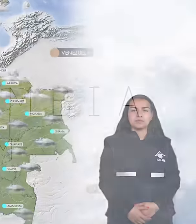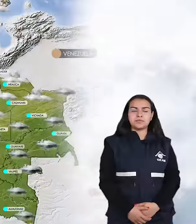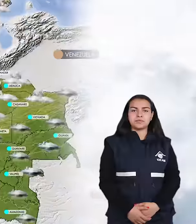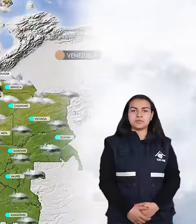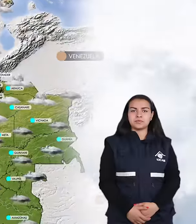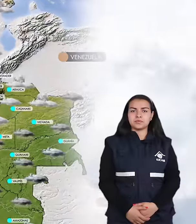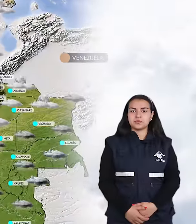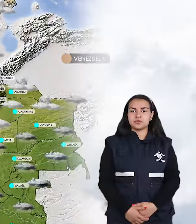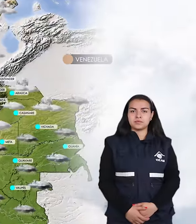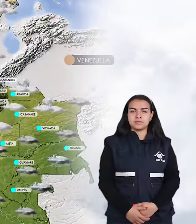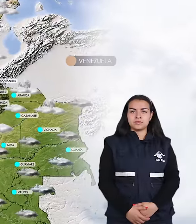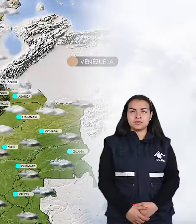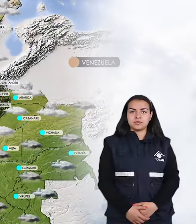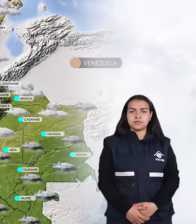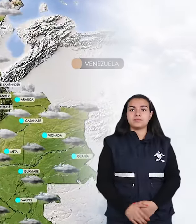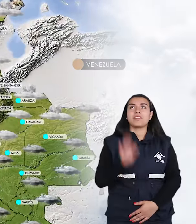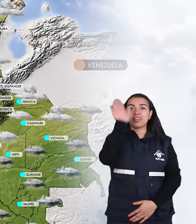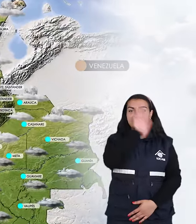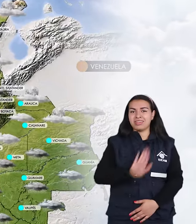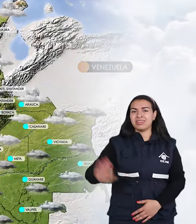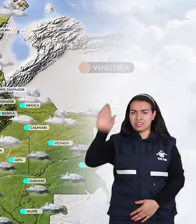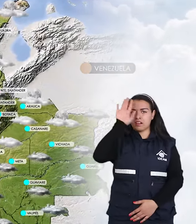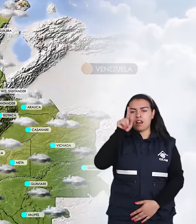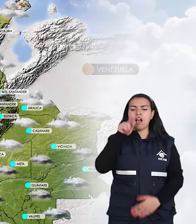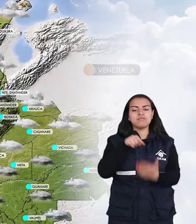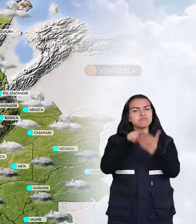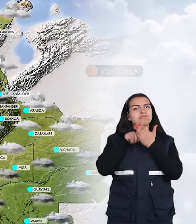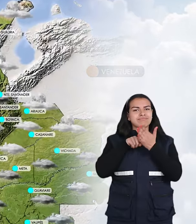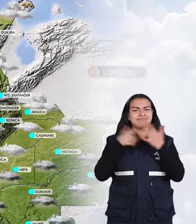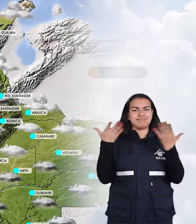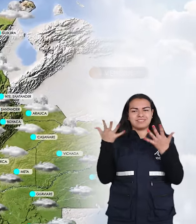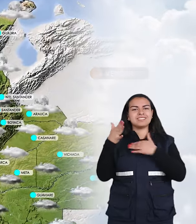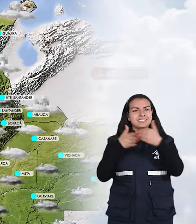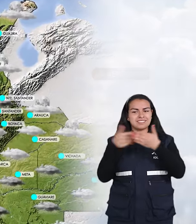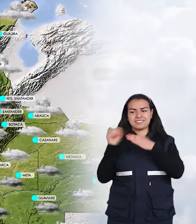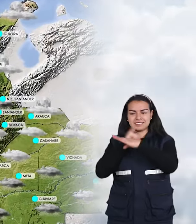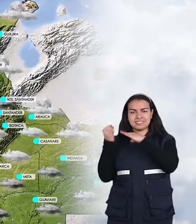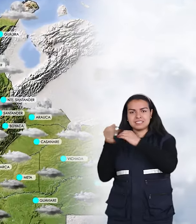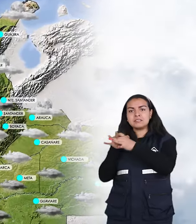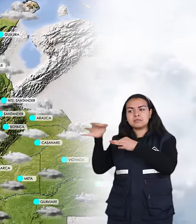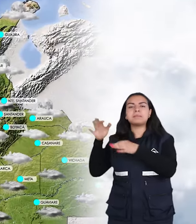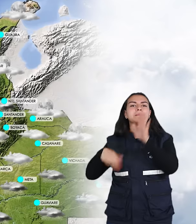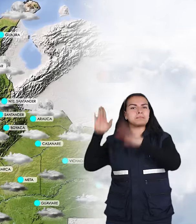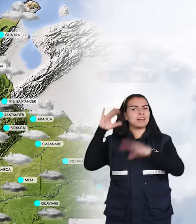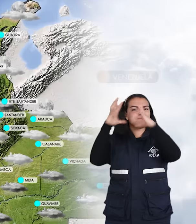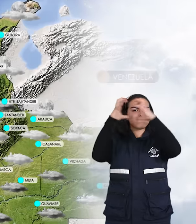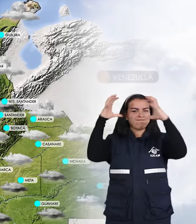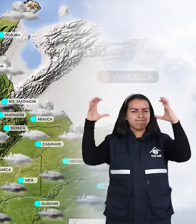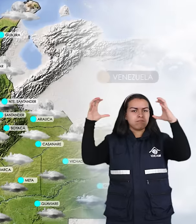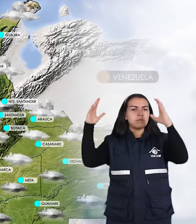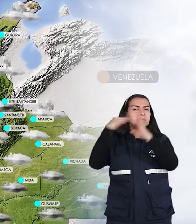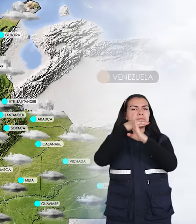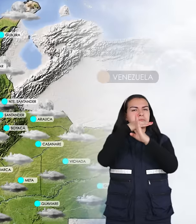El pronóstico a nivel nacional nos indica que para San Andrés y Providencia prevalecerán las condiciones de cielo parcialmente cubierto y